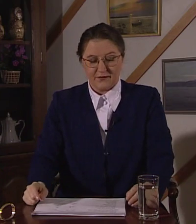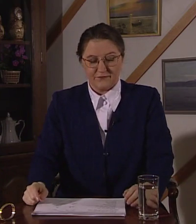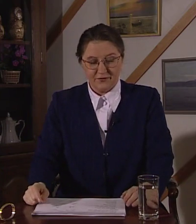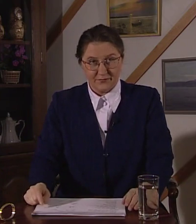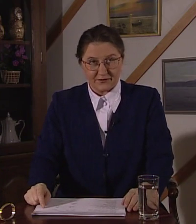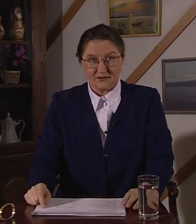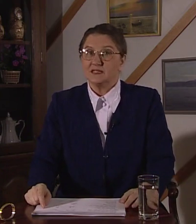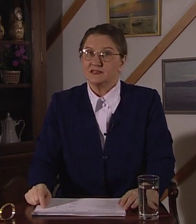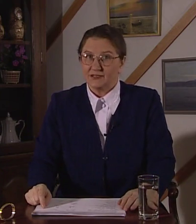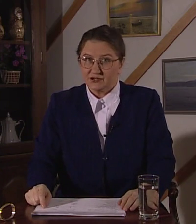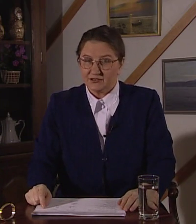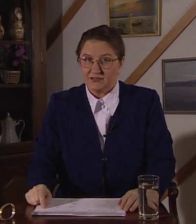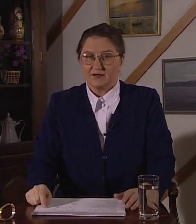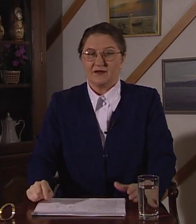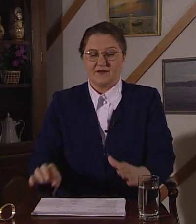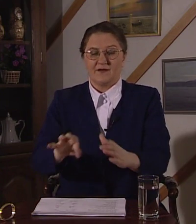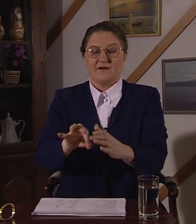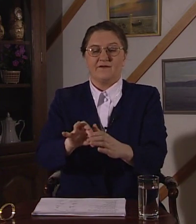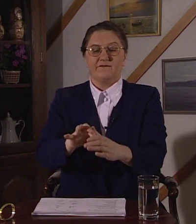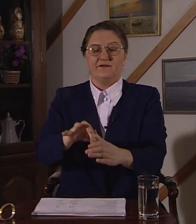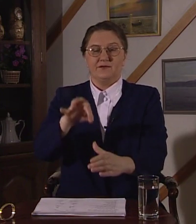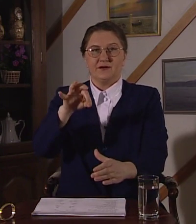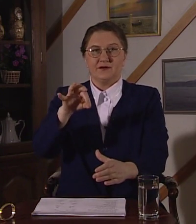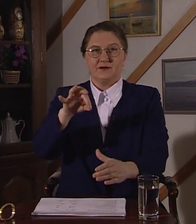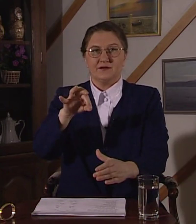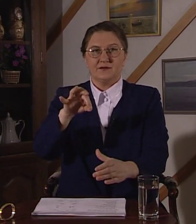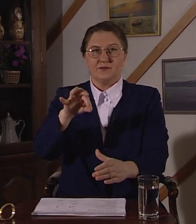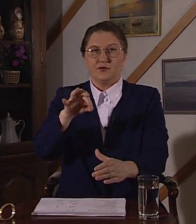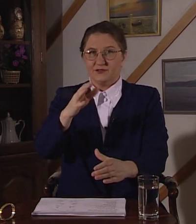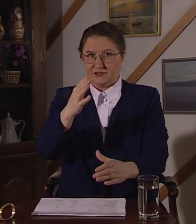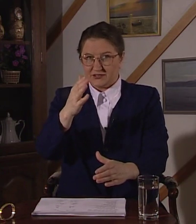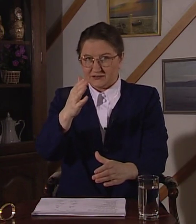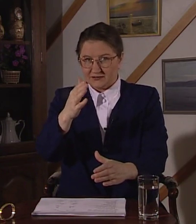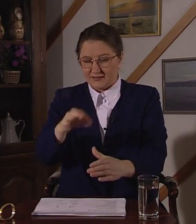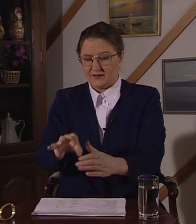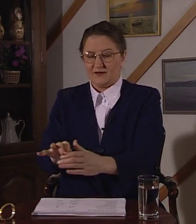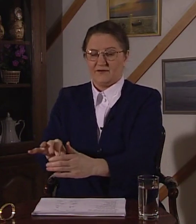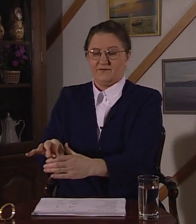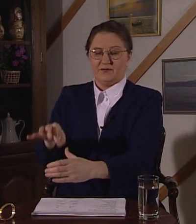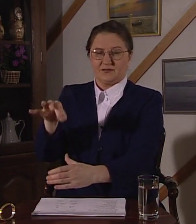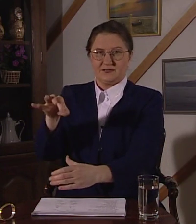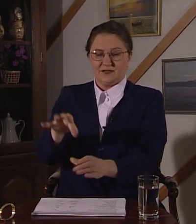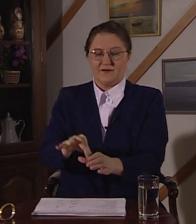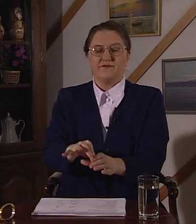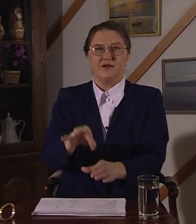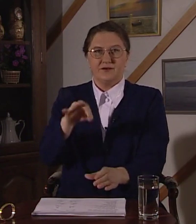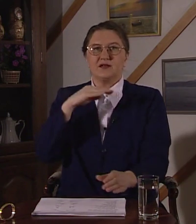Выбор достаточный. Выбор. Помните жест старый? Выбрать. Выбор